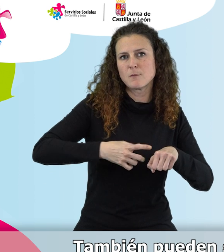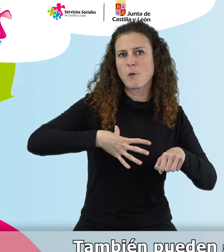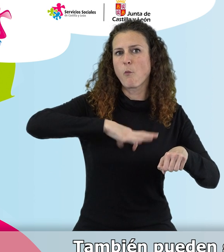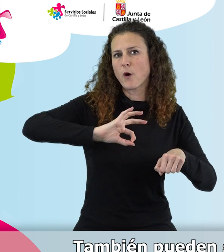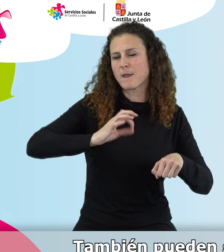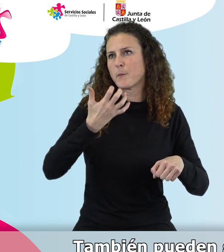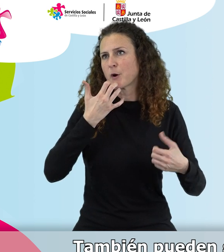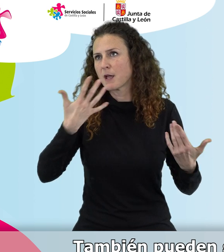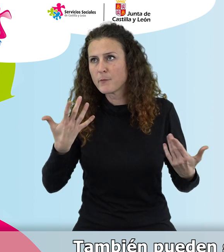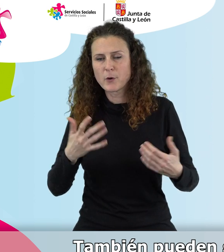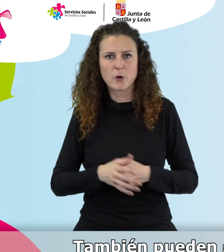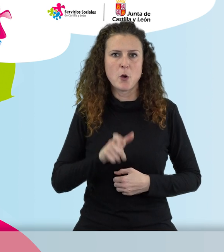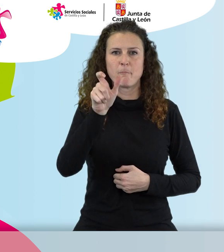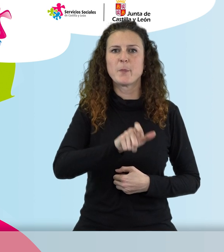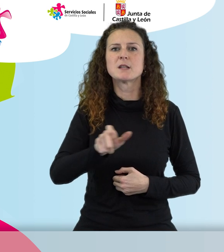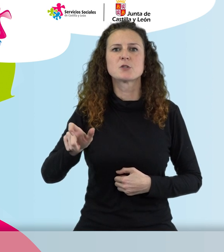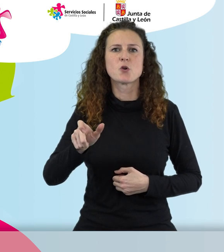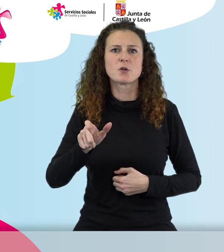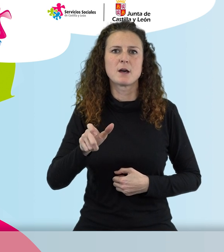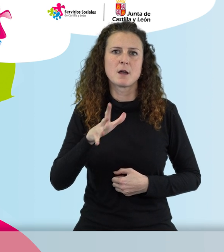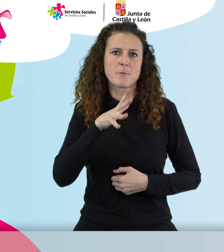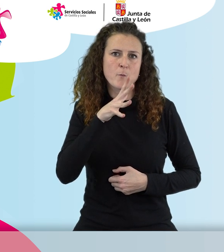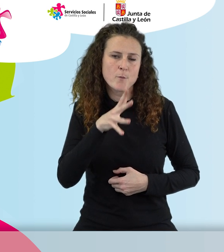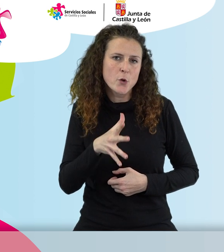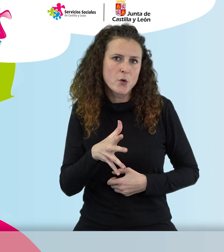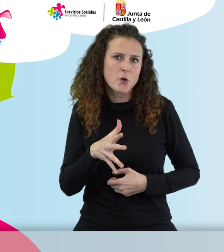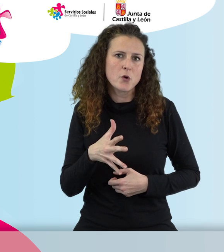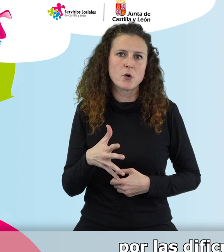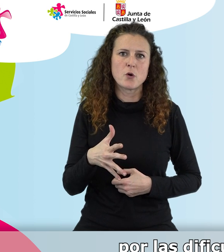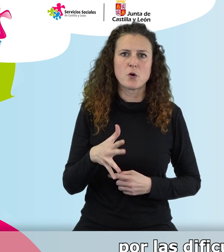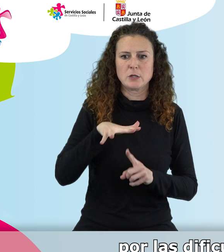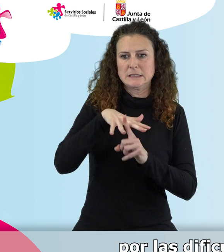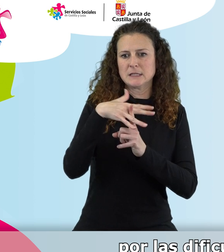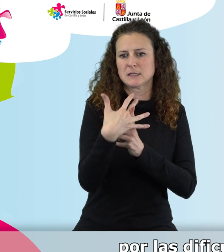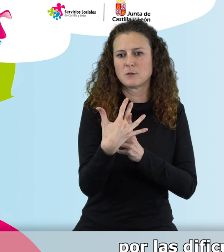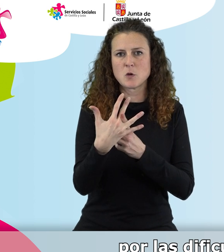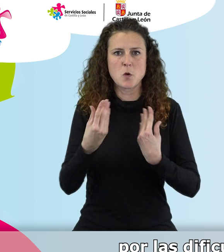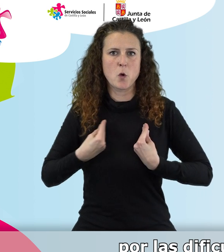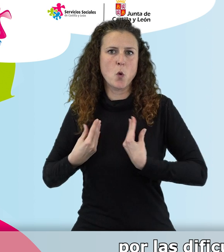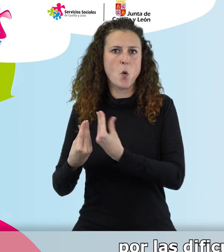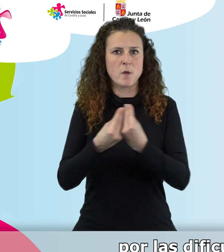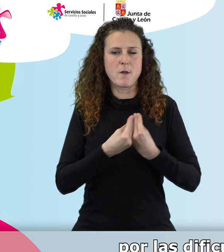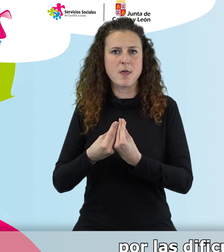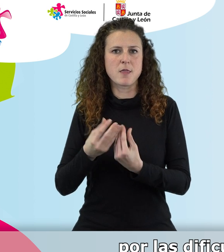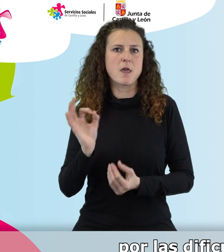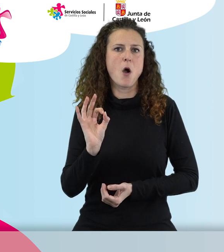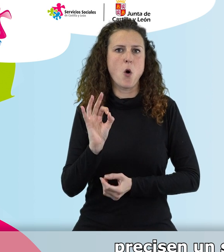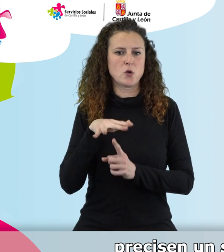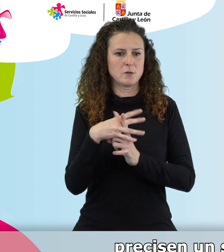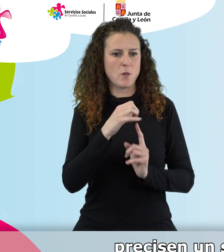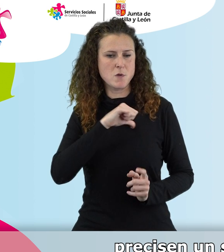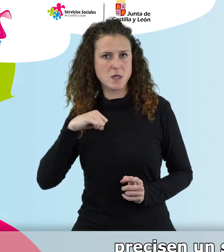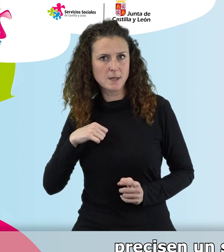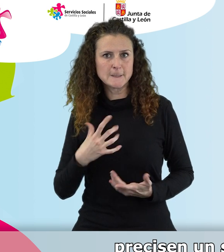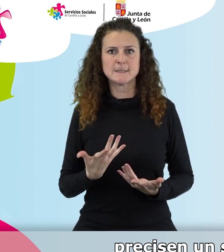ser usuarias otras personas que, por su situación de convivencia, por las dificultades en su autonomía personal, etc.,